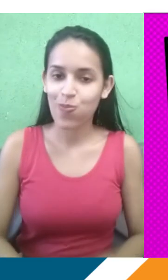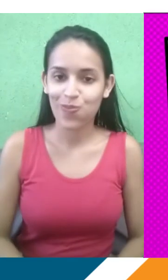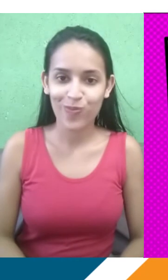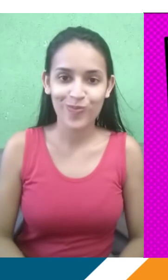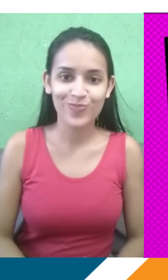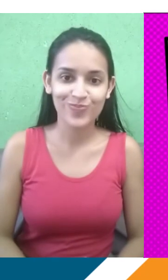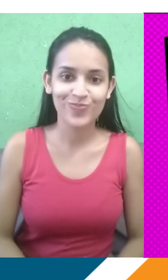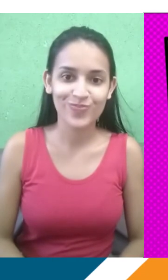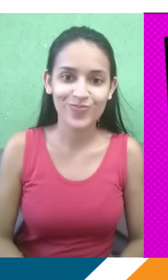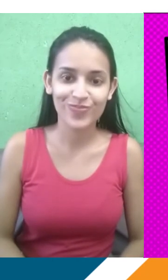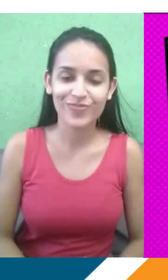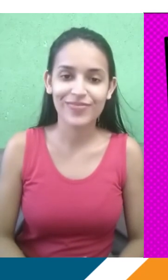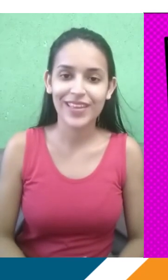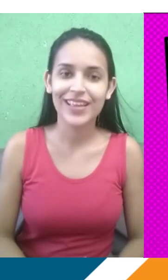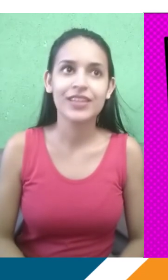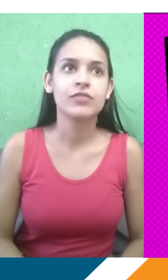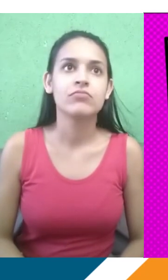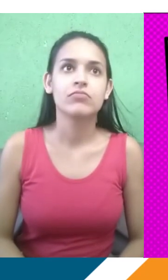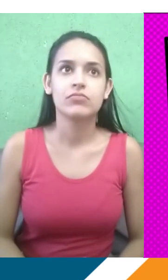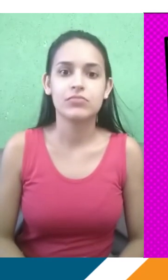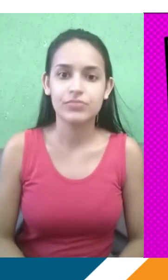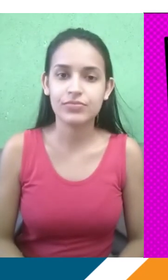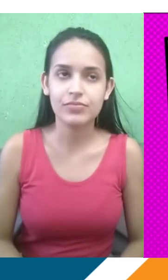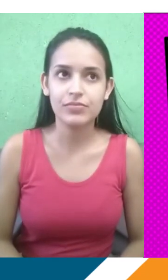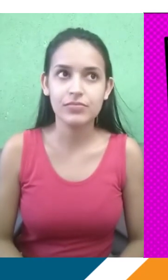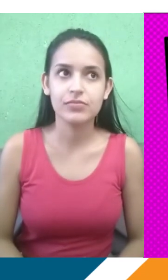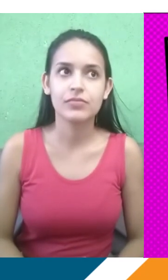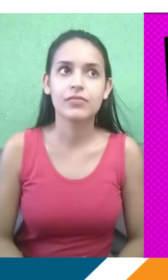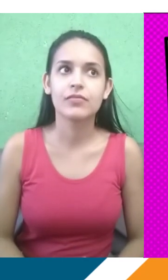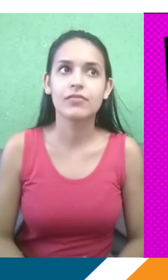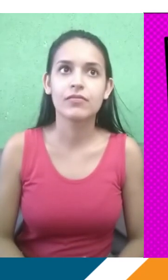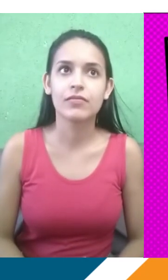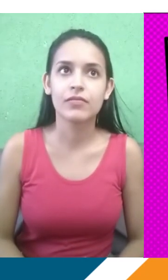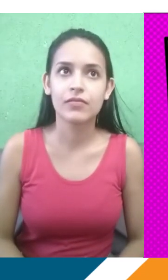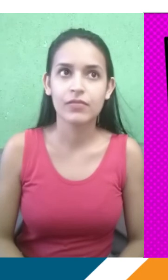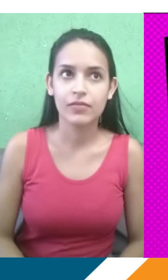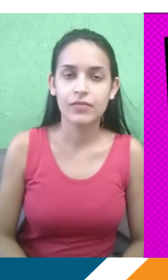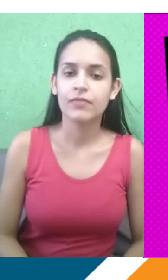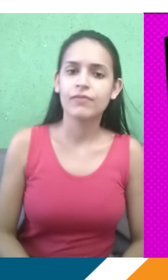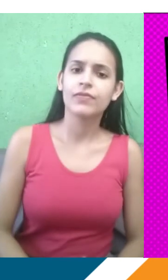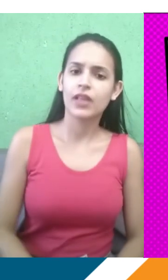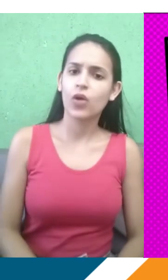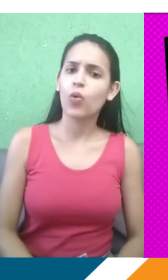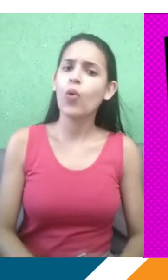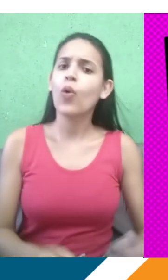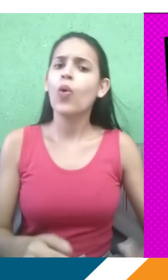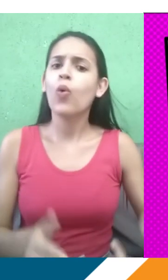claro que o vídeo anterior que a Tarsila falou com os depoimentos é muito importante e eu recomendo que vocês vejam com certeza para vocês verem como foi o percorrer dessas pessoas,